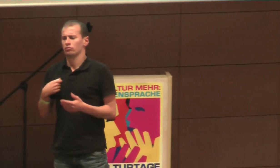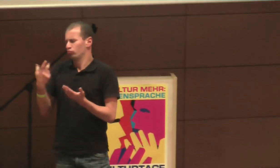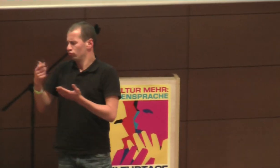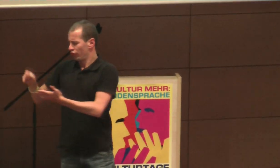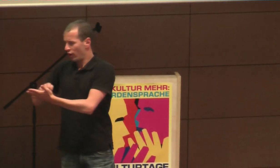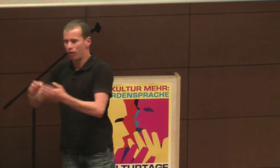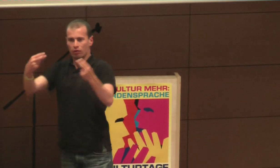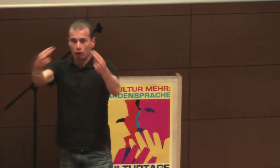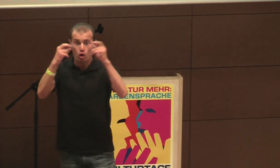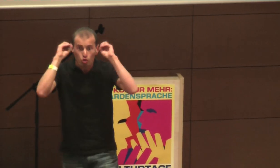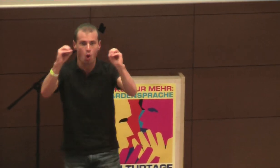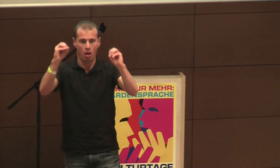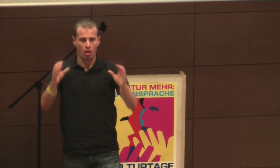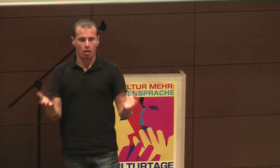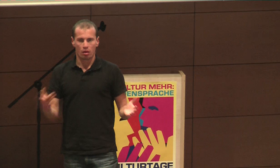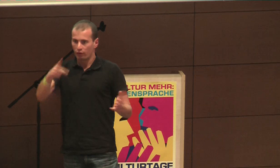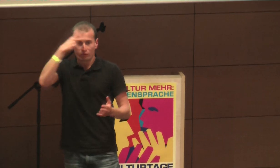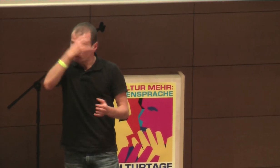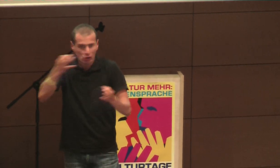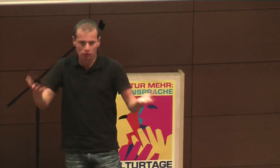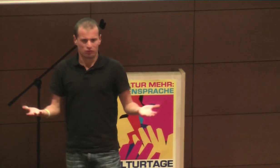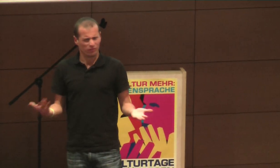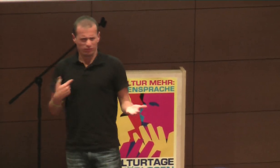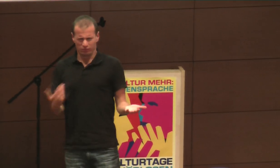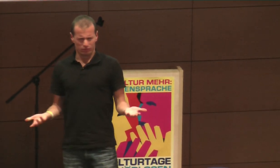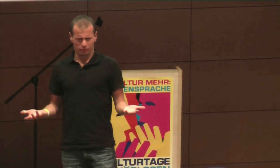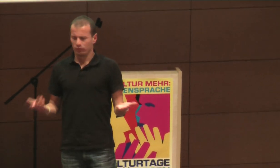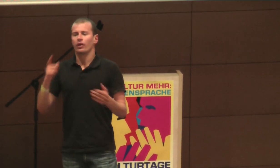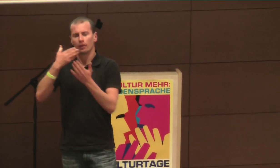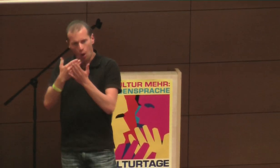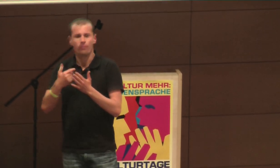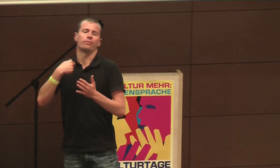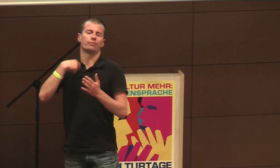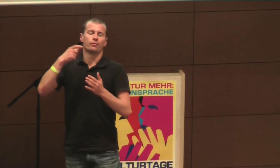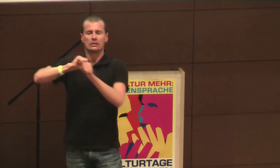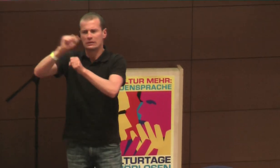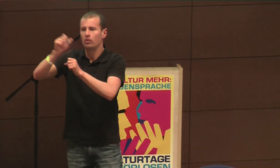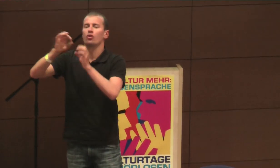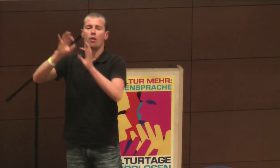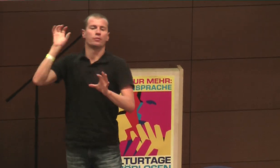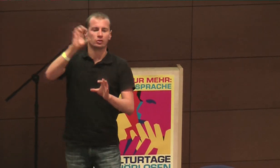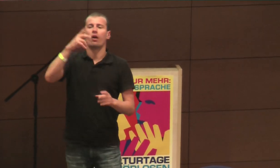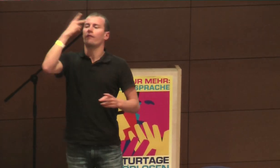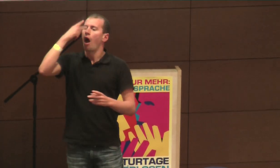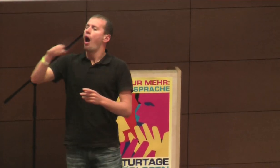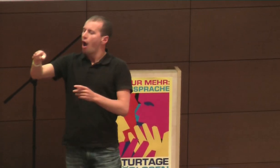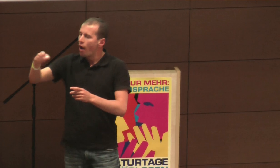dabei habe, und alle auch zu Hause über den Fernseher das verfolgen konnten. Das war leider nicht möglich.